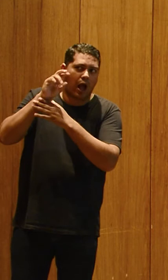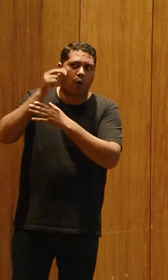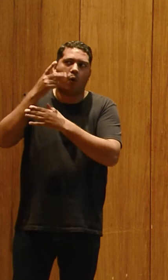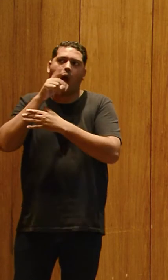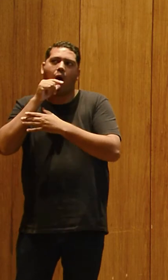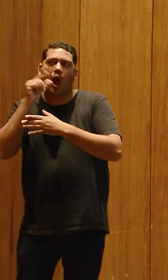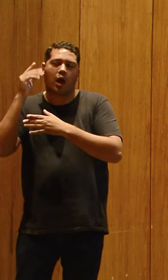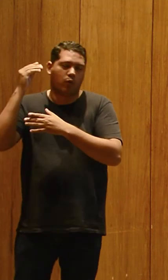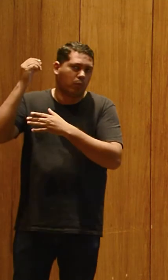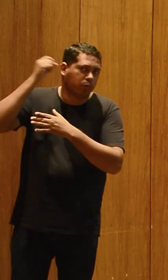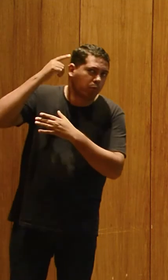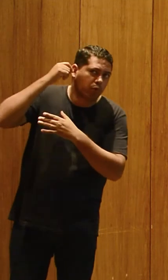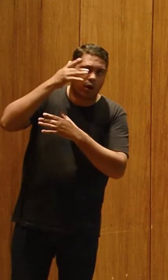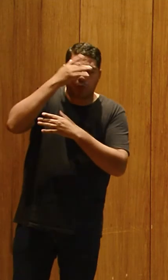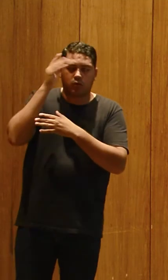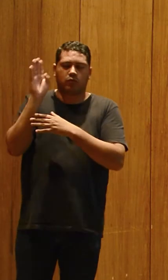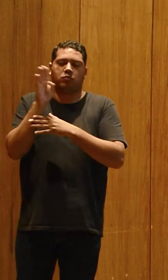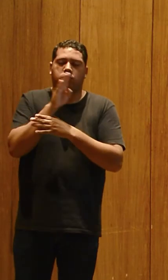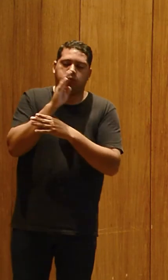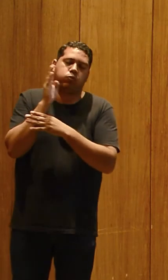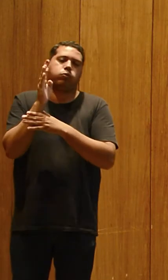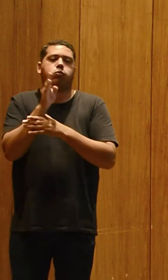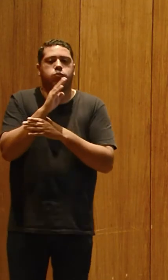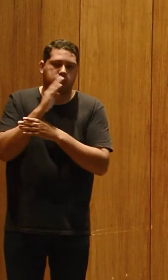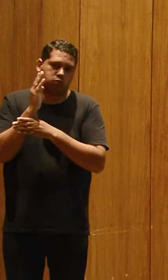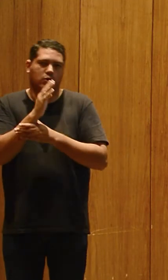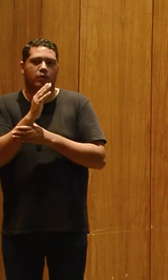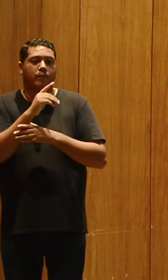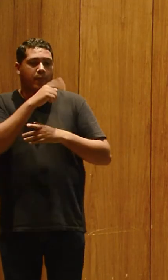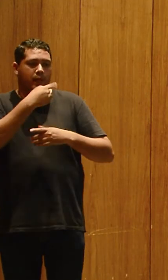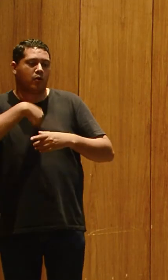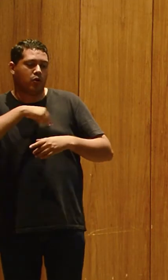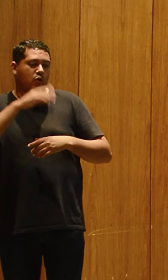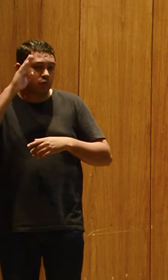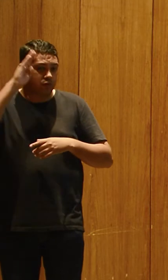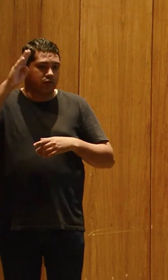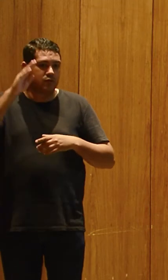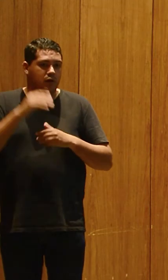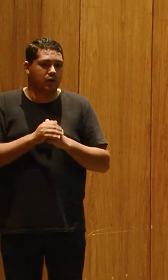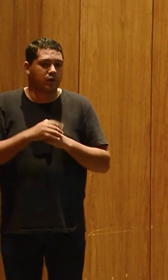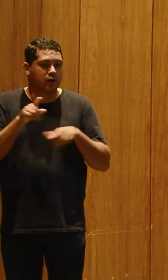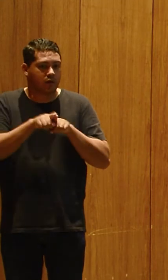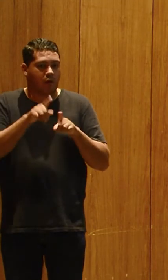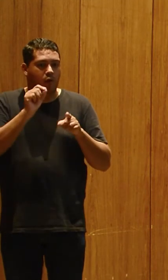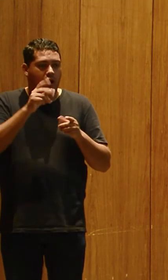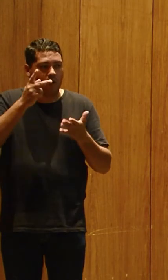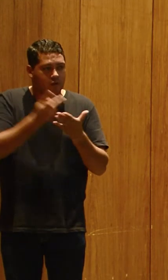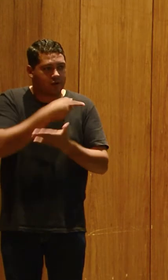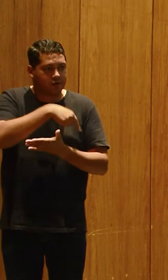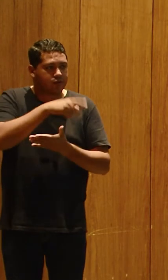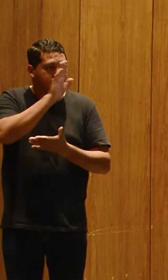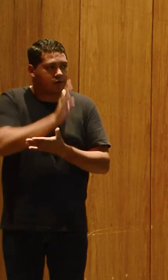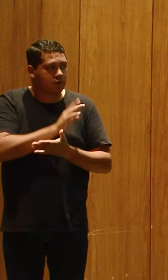fica tonta e acaba passando um pouquinho mal. Esse é o nosso carro-chefe no dia a dia e a nossa realidade no Brasil. Só que esse exame aqui, ele